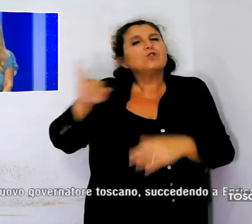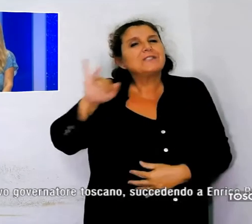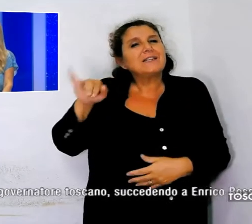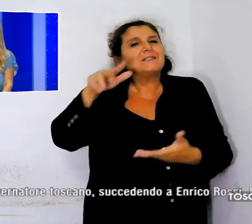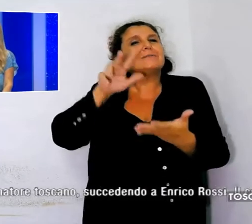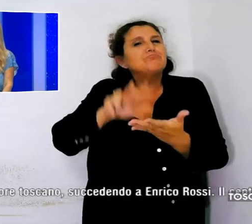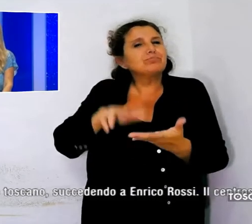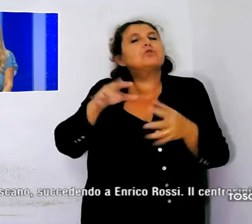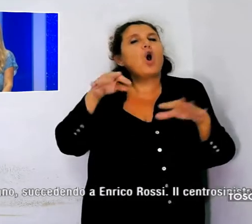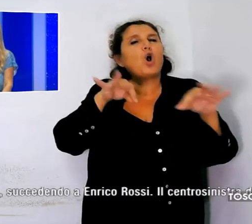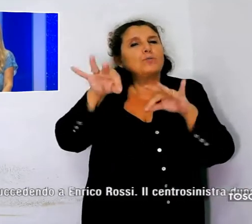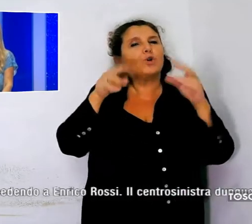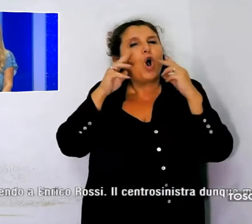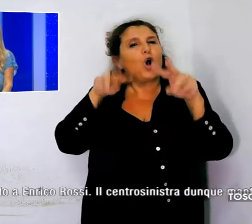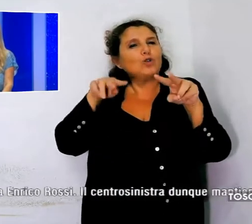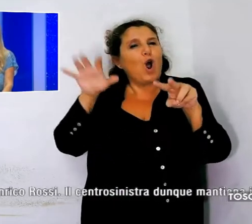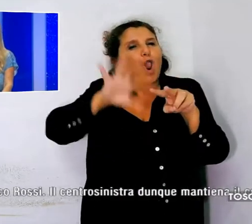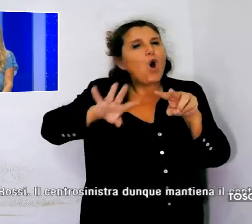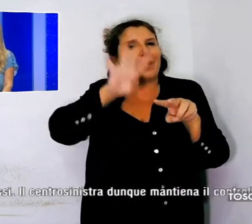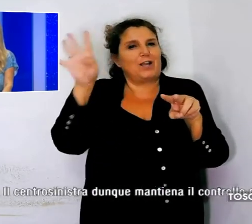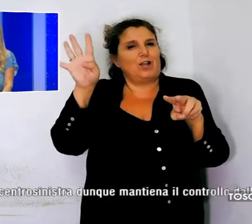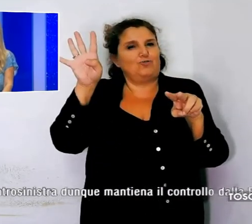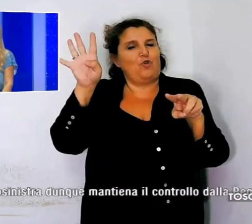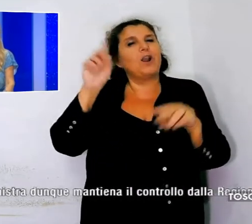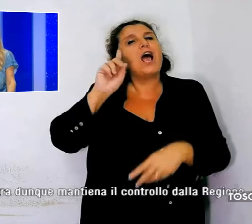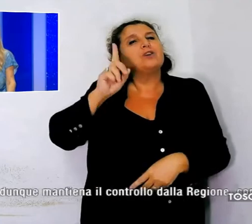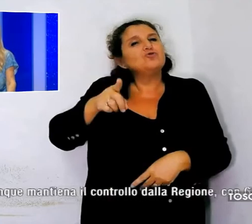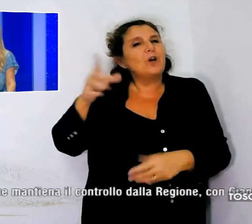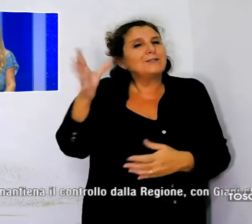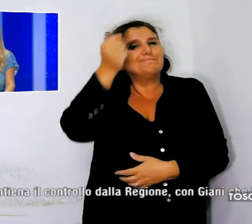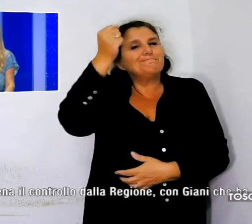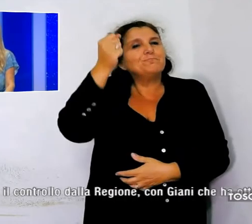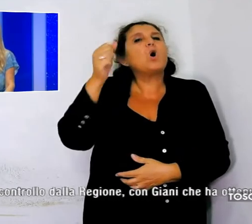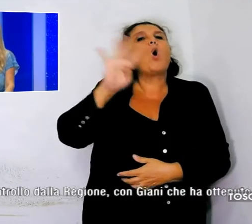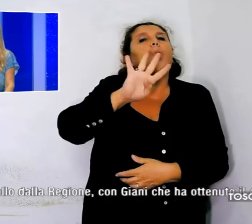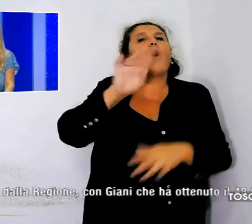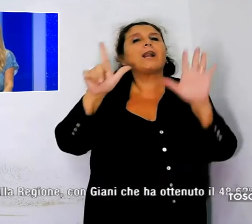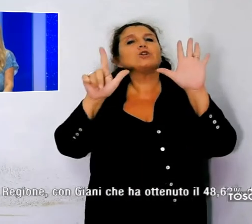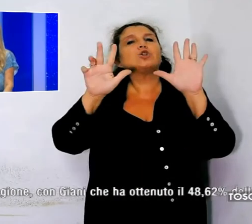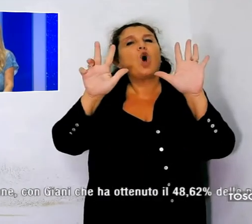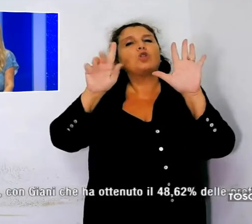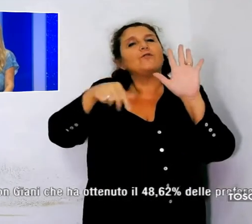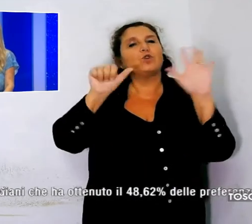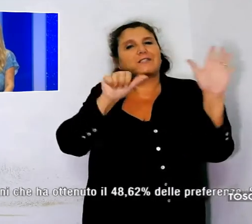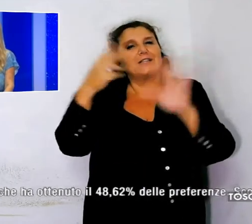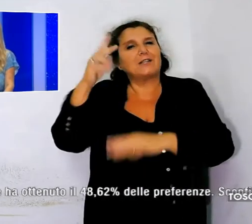controllo della regione, con Gianni che ha ottenuto il 48-62% delle preferenze.